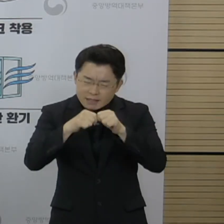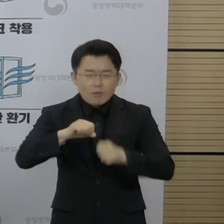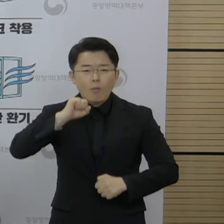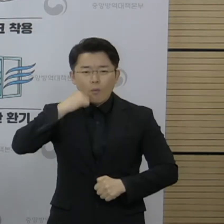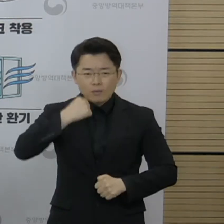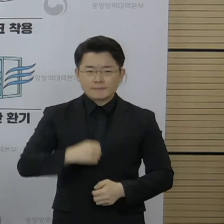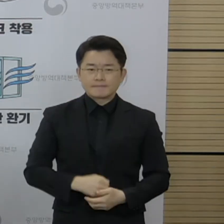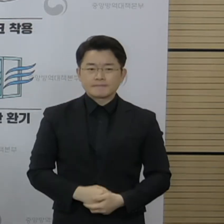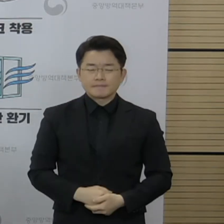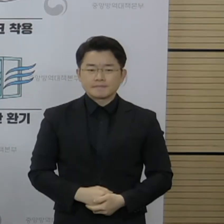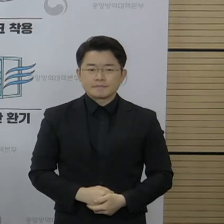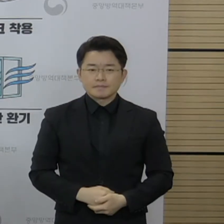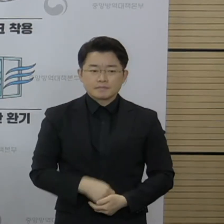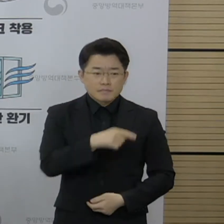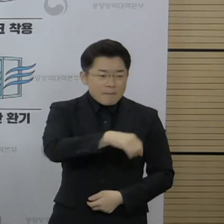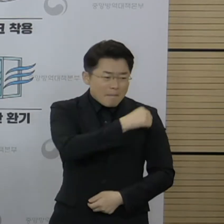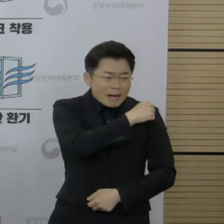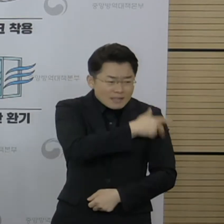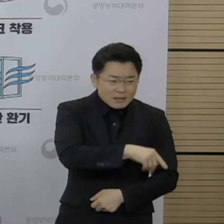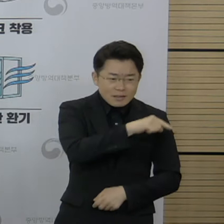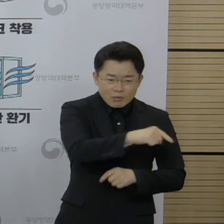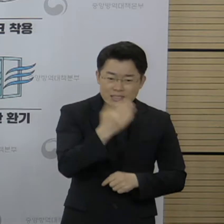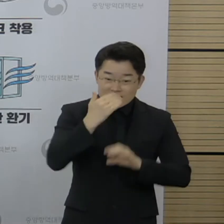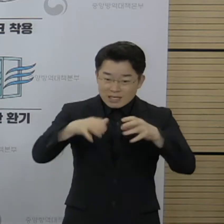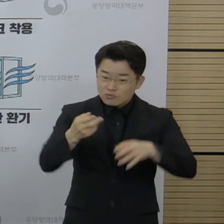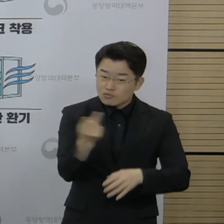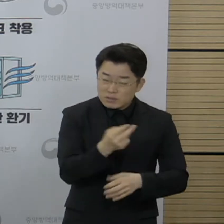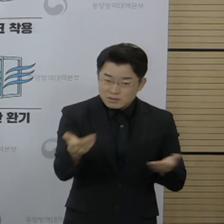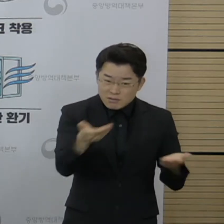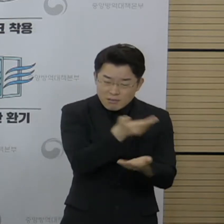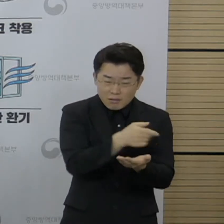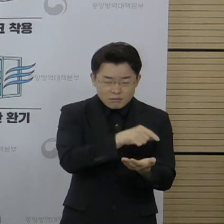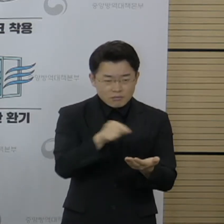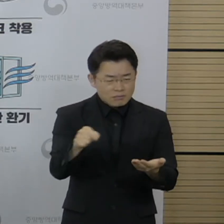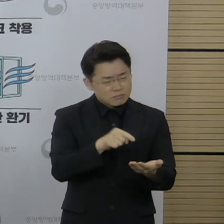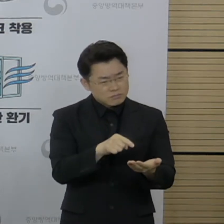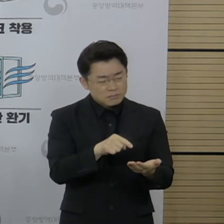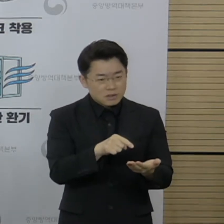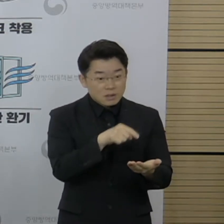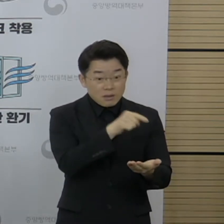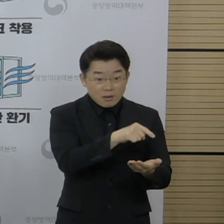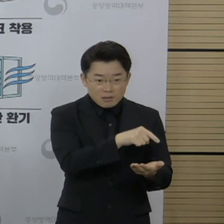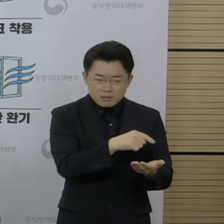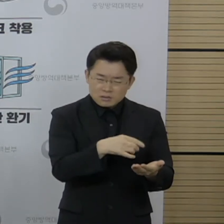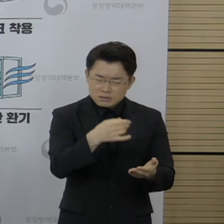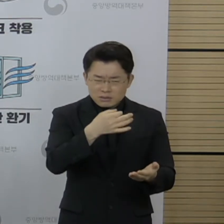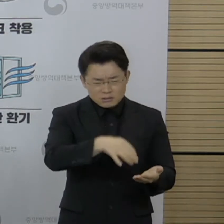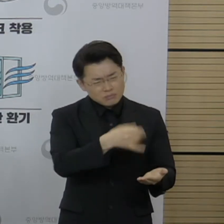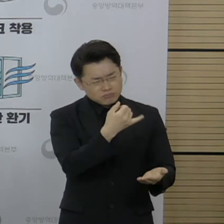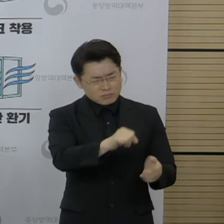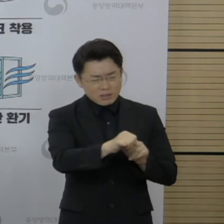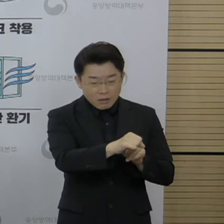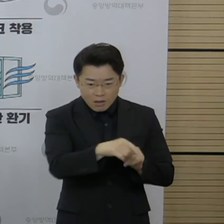팔레스타인으로 실제 선정되었던 백신과는 다른 백신으로 저희가 파악을 하고 있습니다.